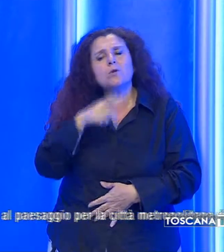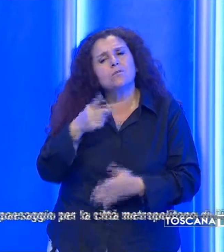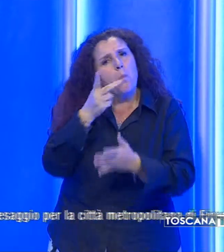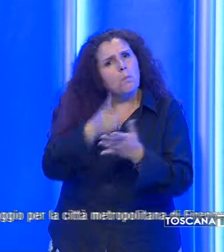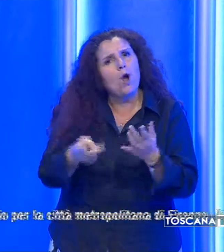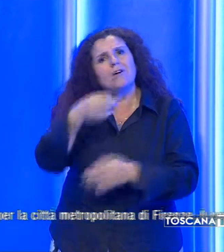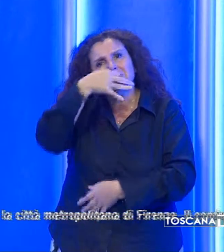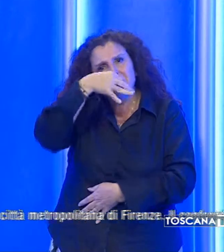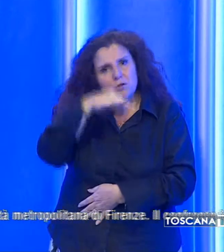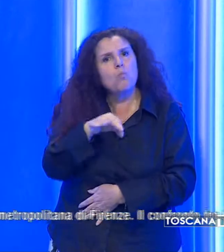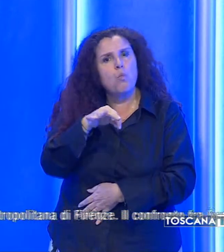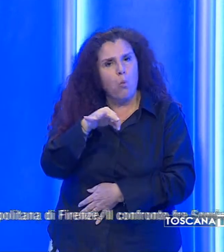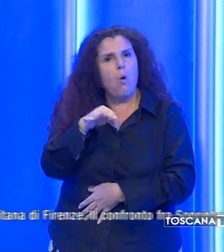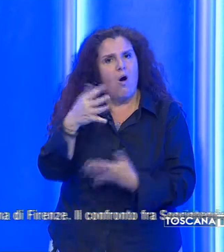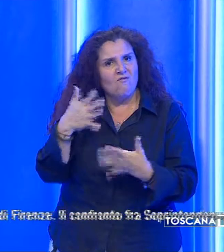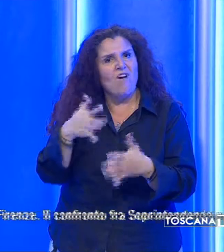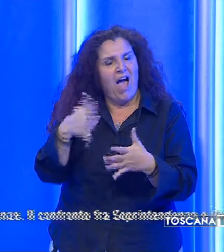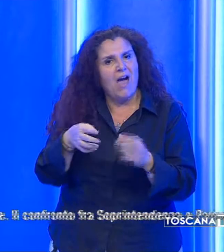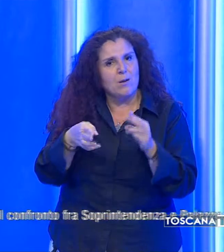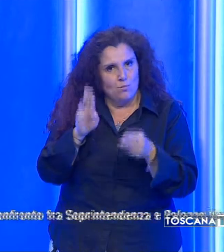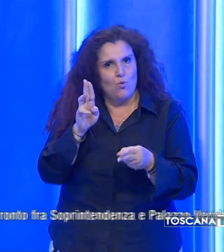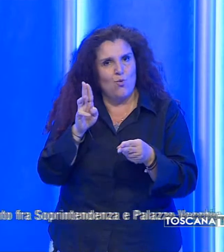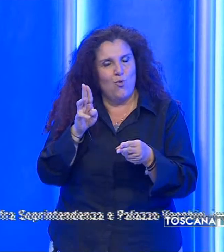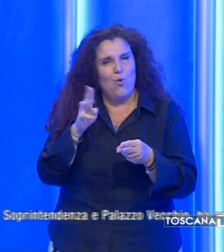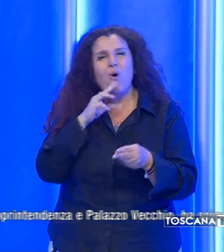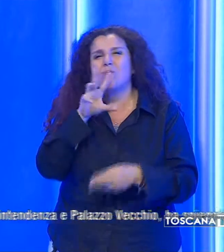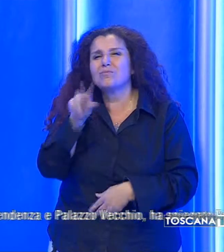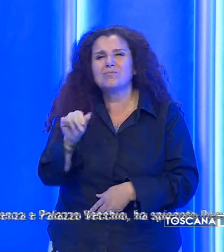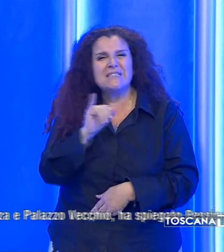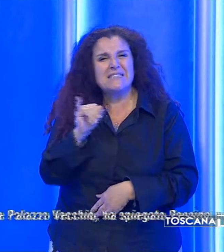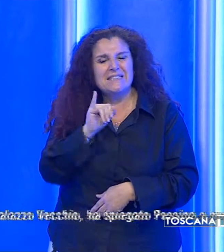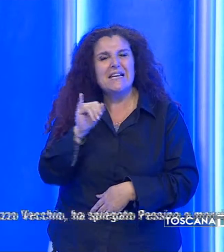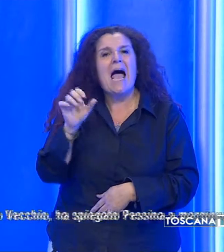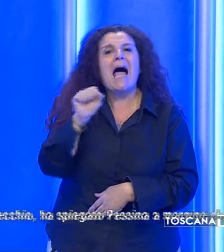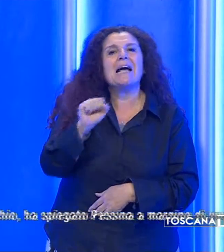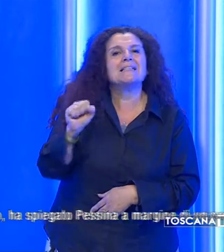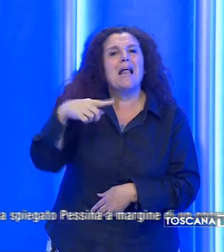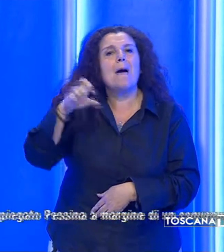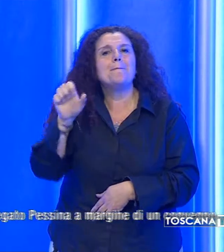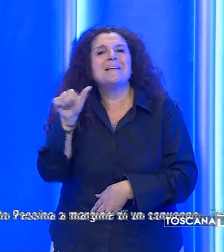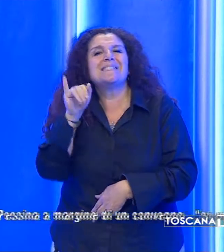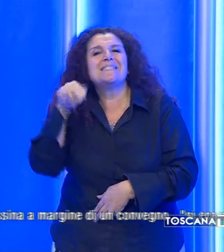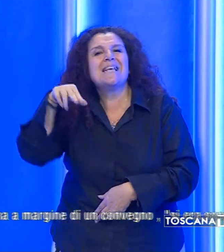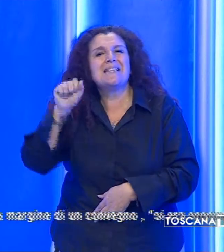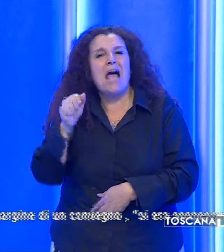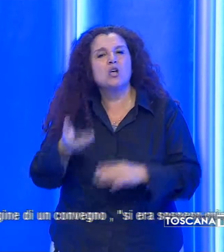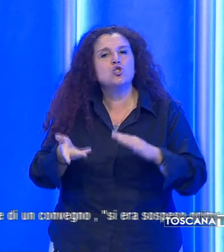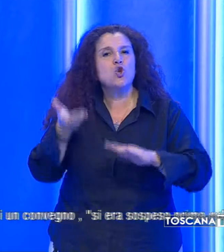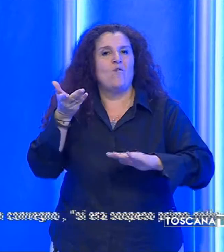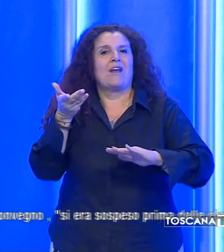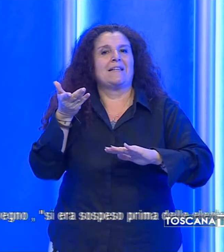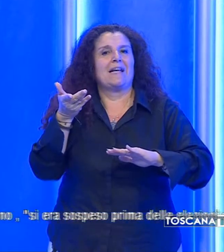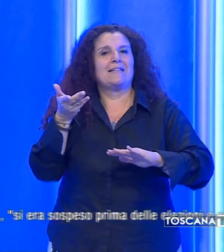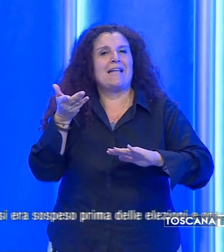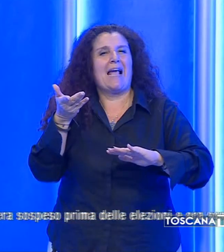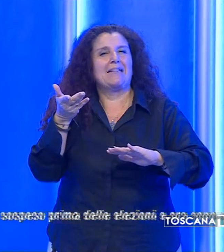che si poteva e si può fare di più. Lo ha affermato Andrea Pessina, soprintendente al